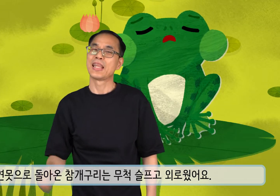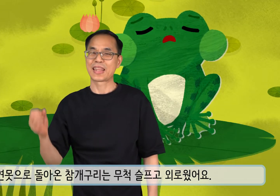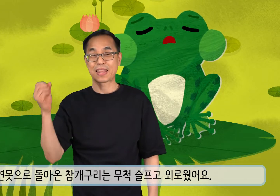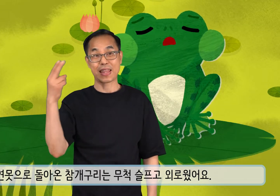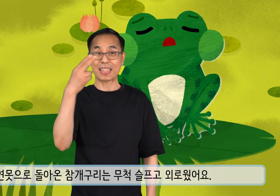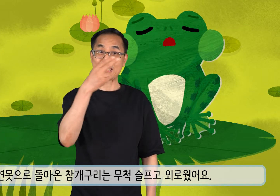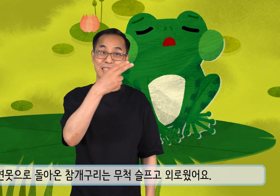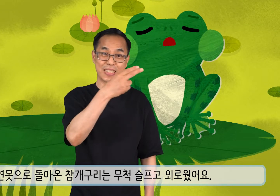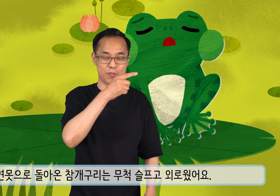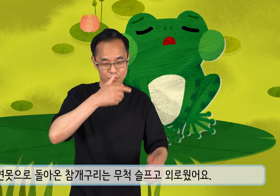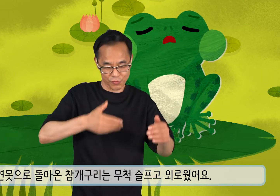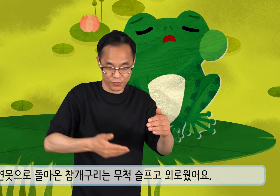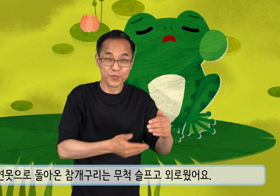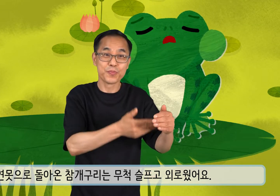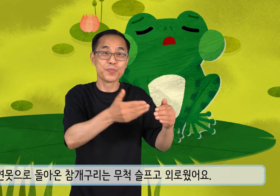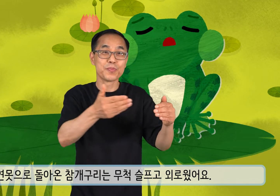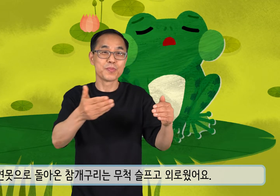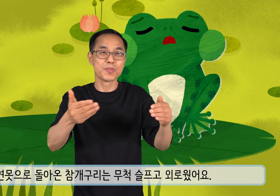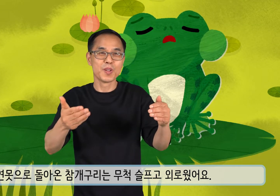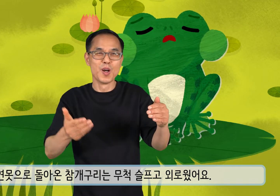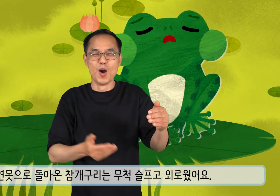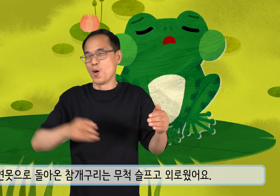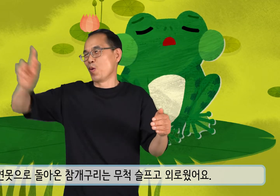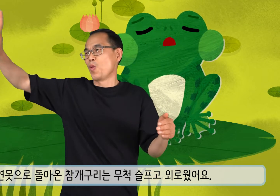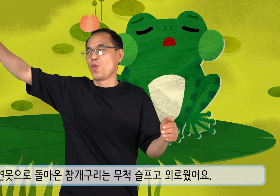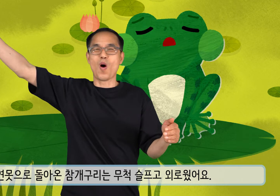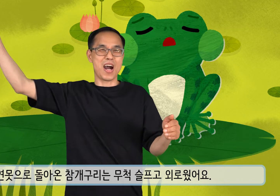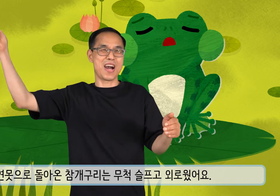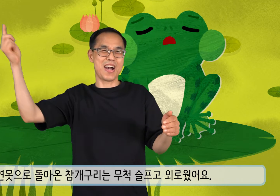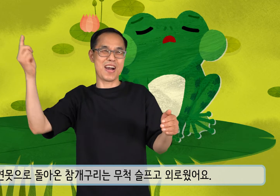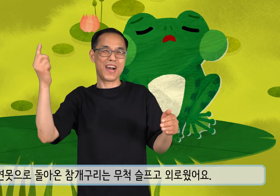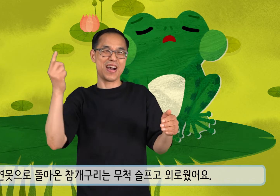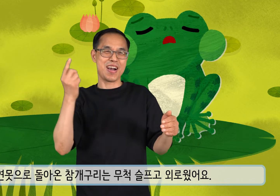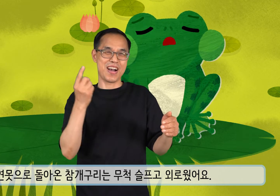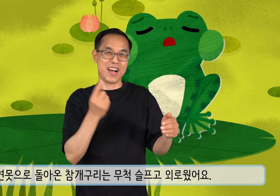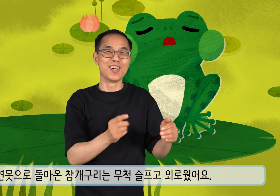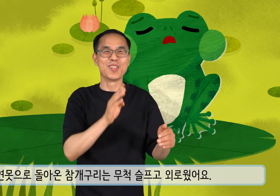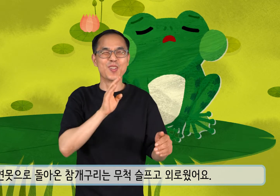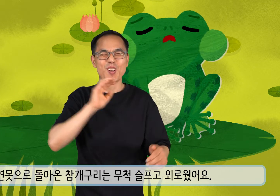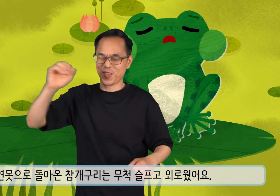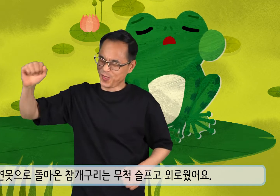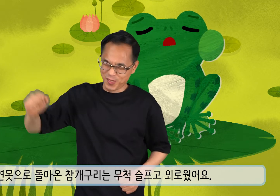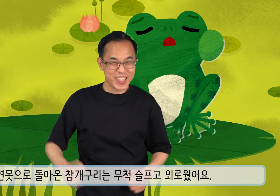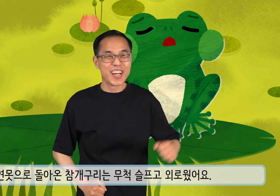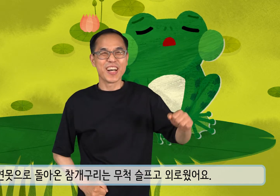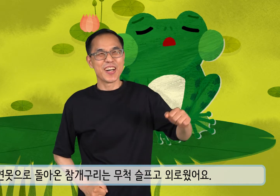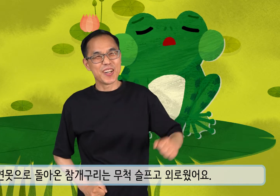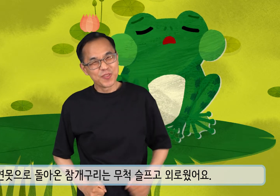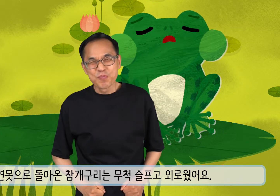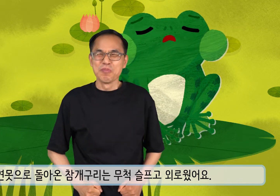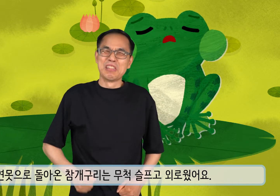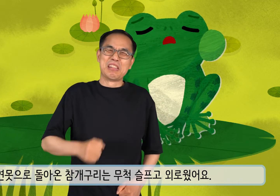다시 연못으로 돌아온 참개구리는 무척 슬프고 외로웠어요.